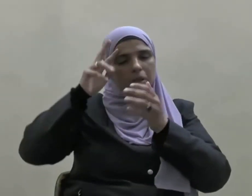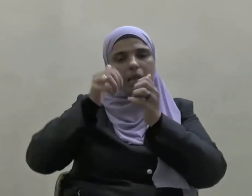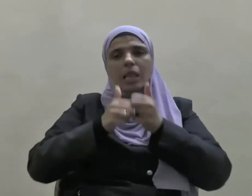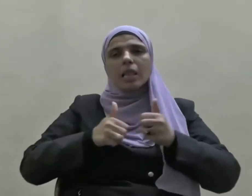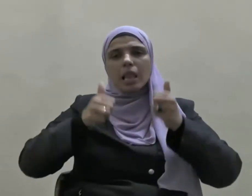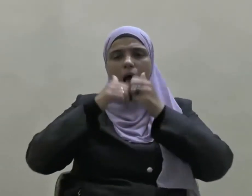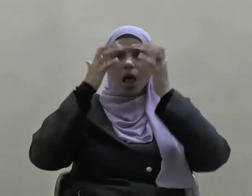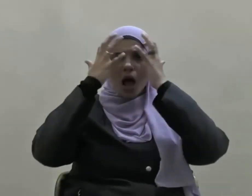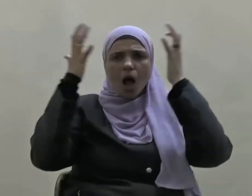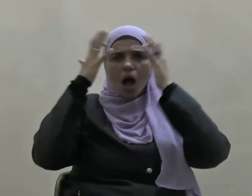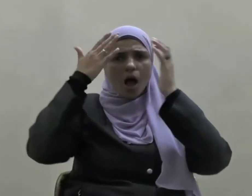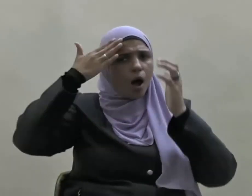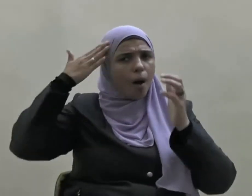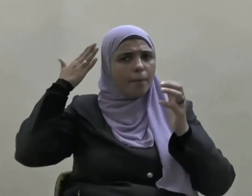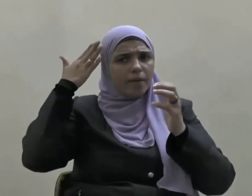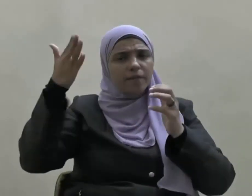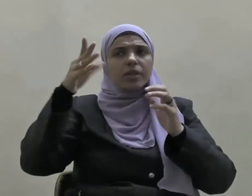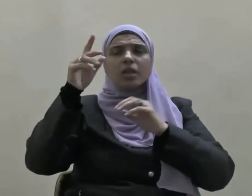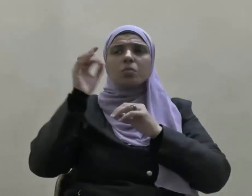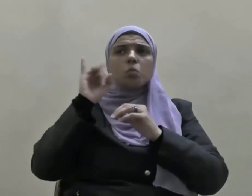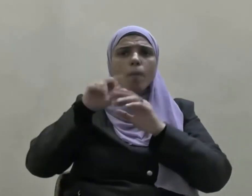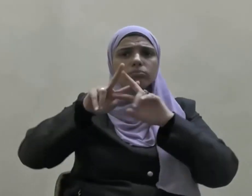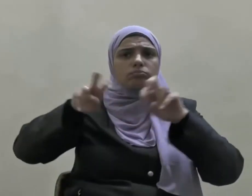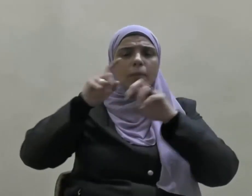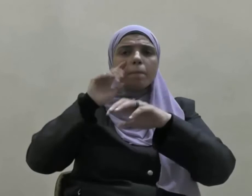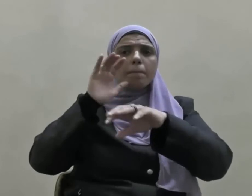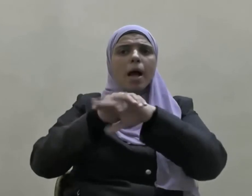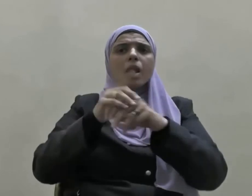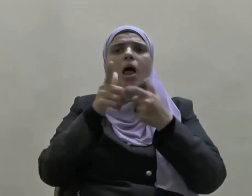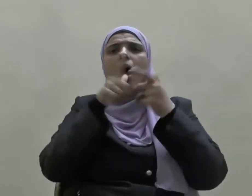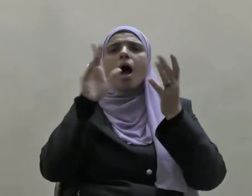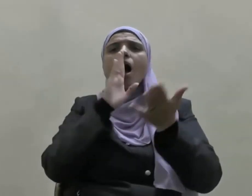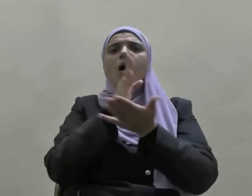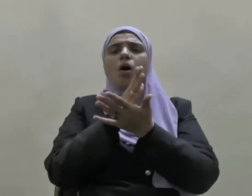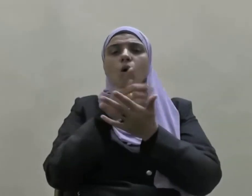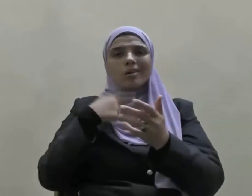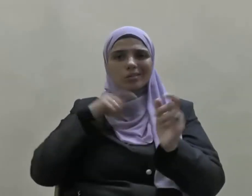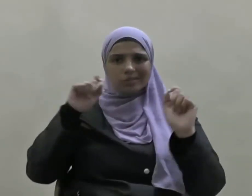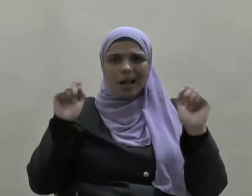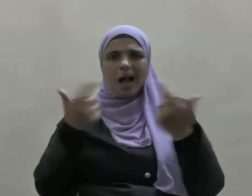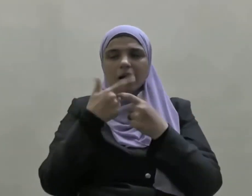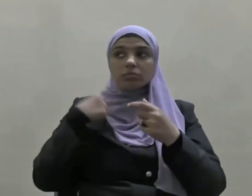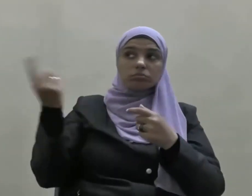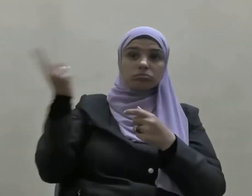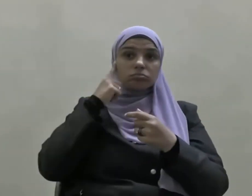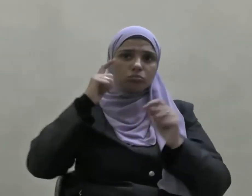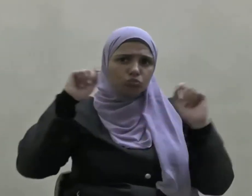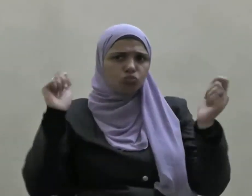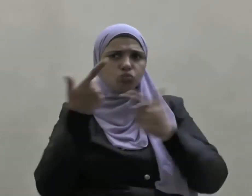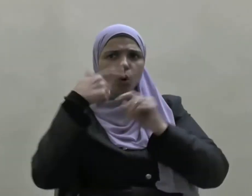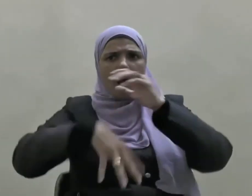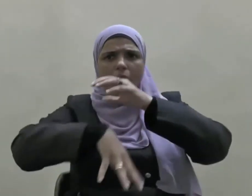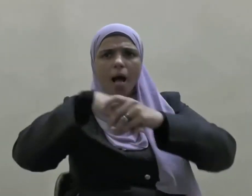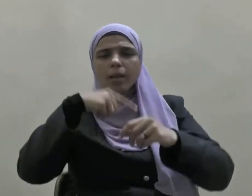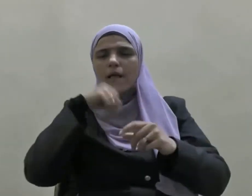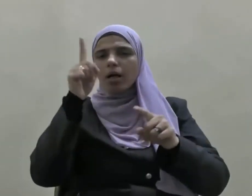الخبرة والاختصاص في بيان الحقائق وعدم تعجل في الحكم على الأمور